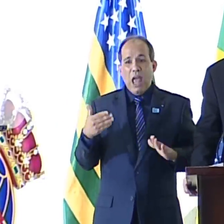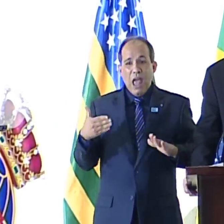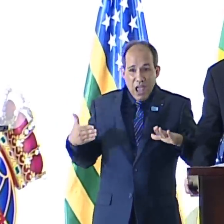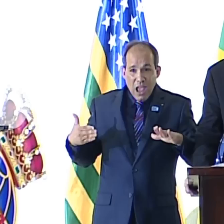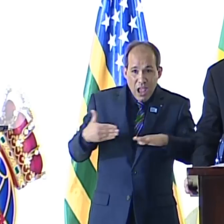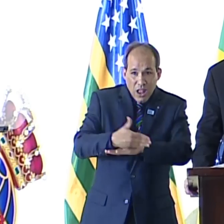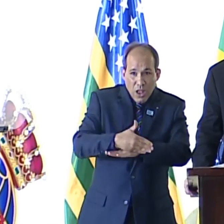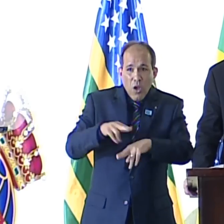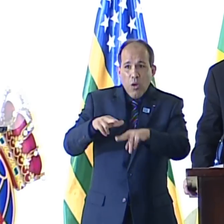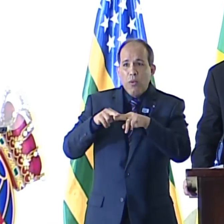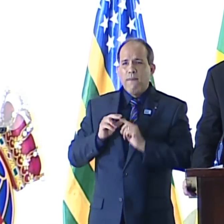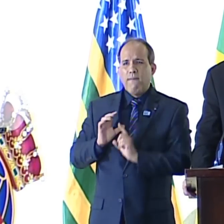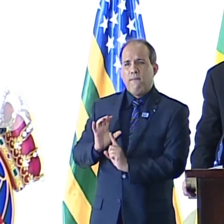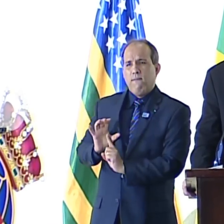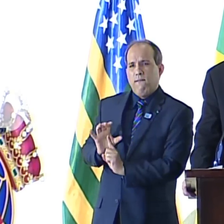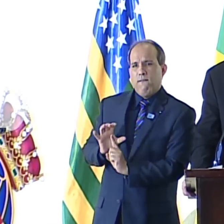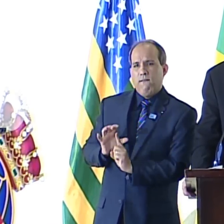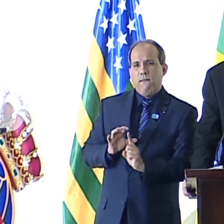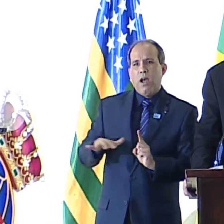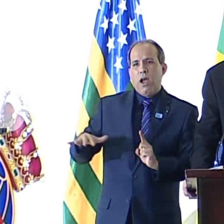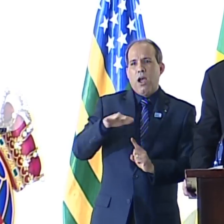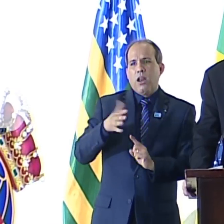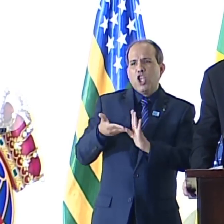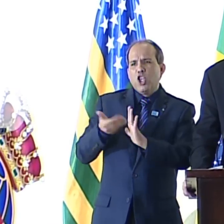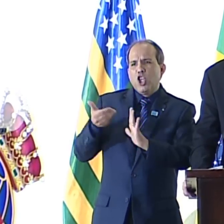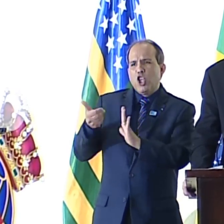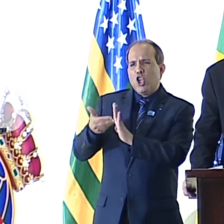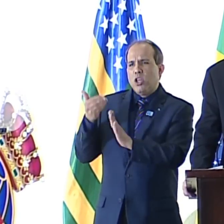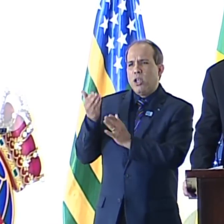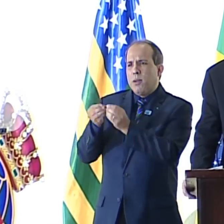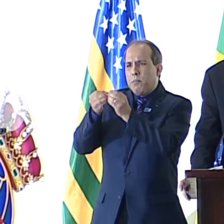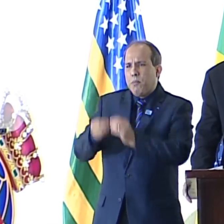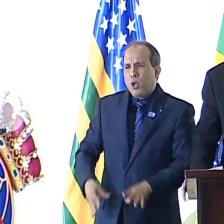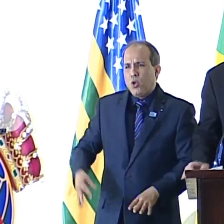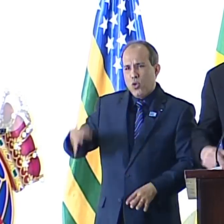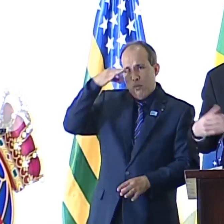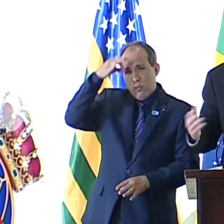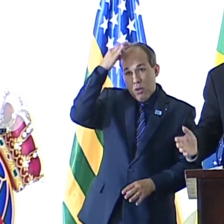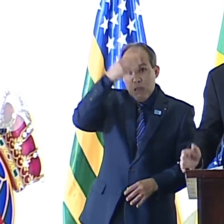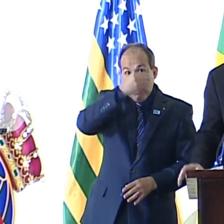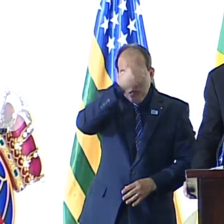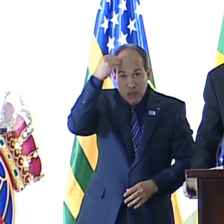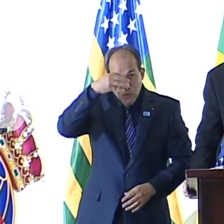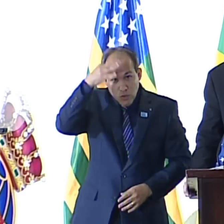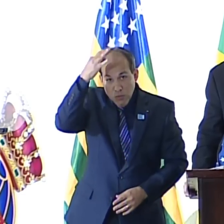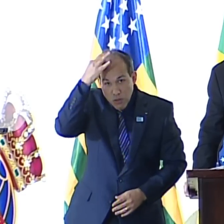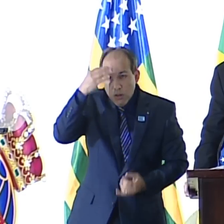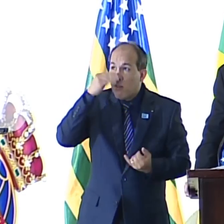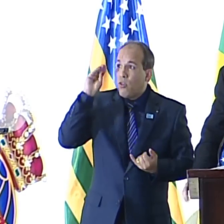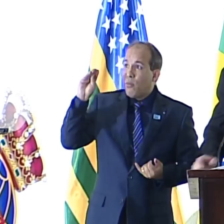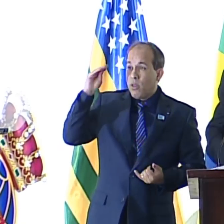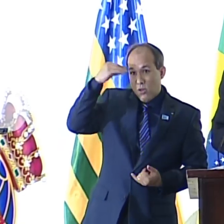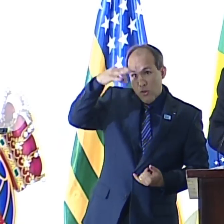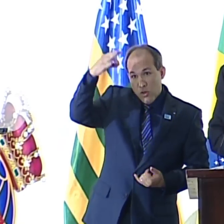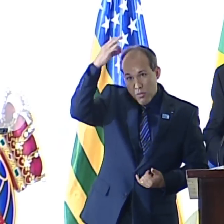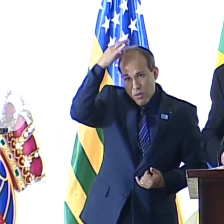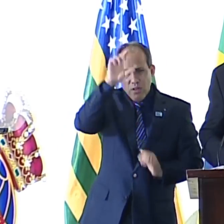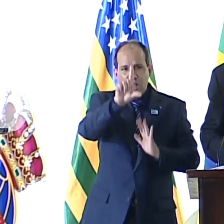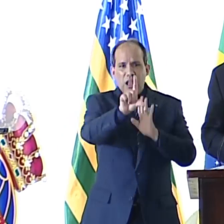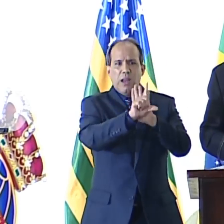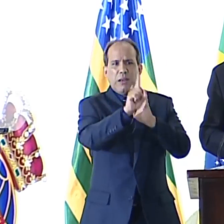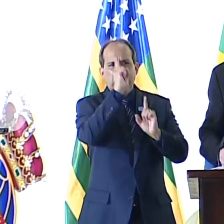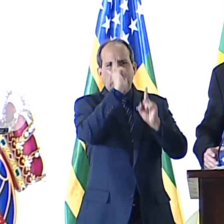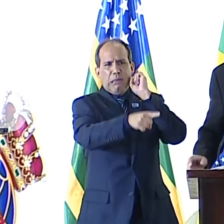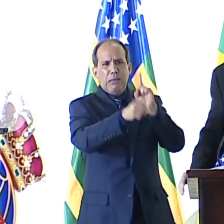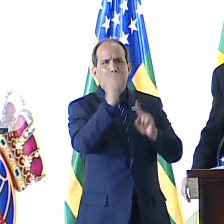pelo assoreamento das correntes espirituais do ser humano. Esquecido o espírito, desprezado o espírito, a lei pode legislar para o mal,